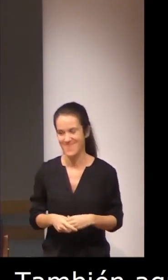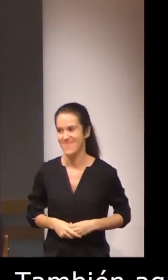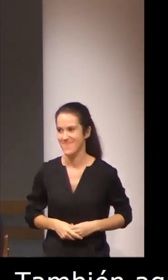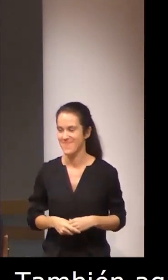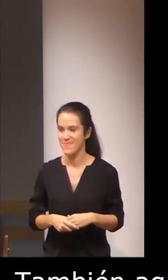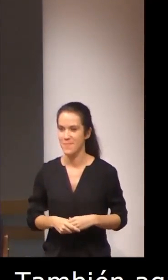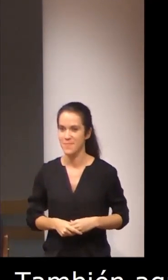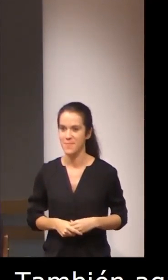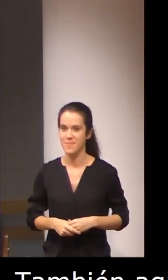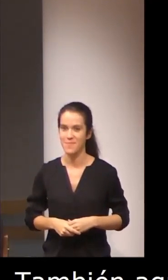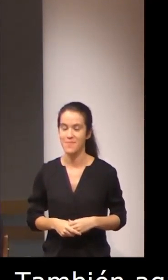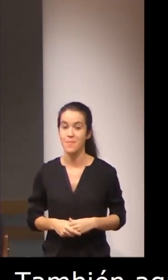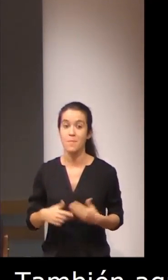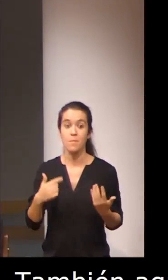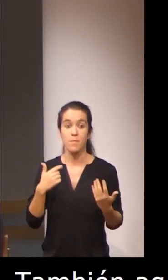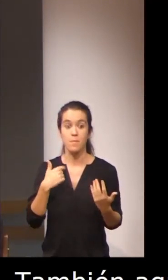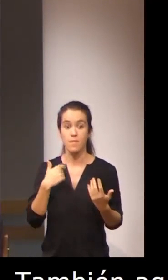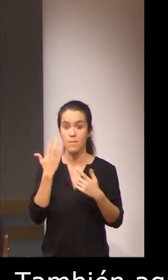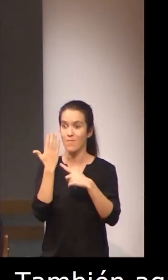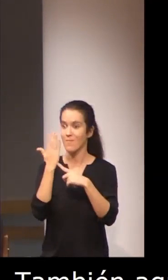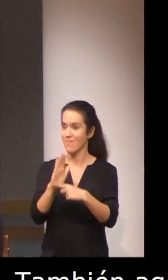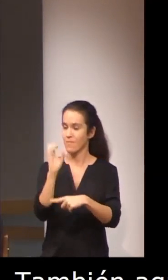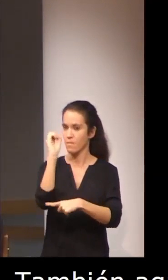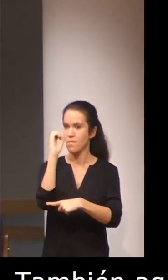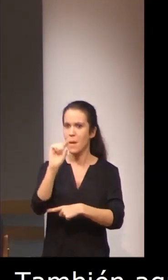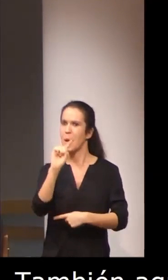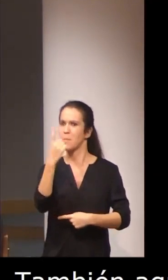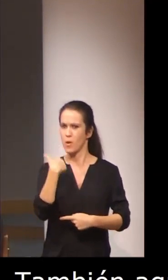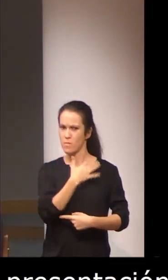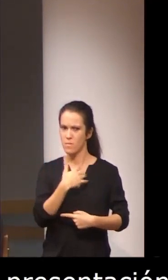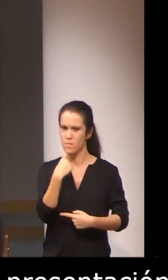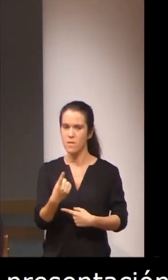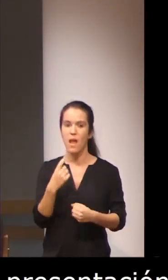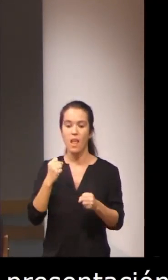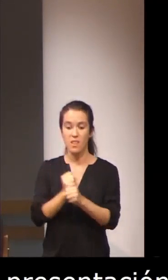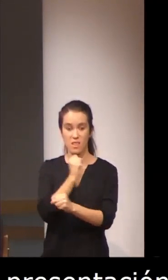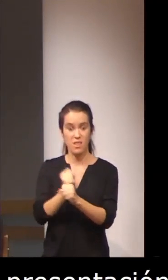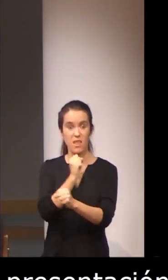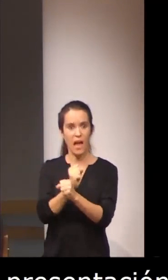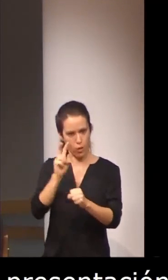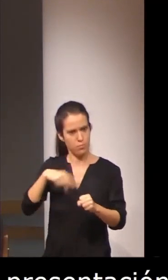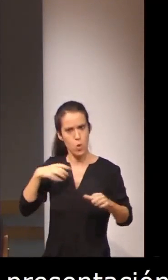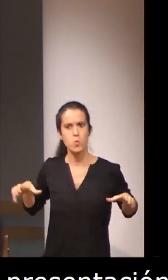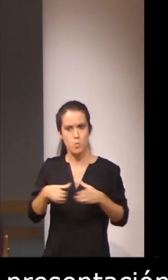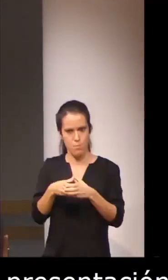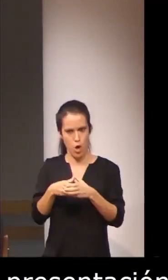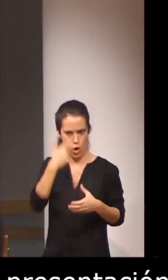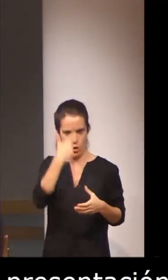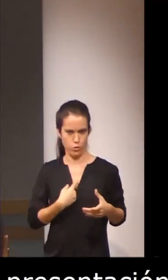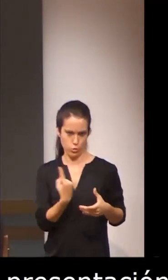yo lo que voy a presentar, en primer lugar, quería recalcar que es el trabajo de un grupo de personas que